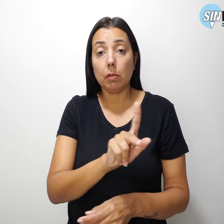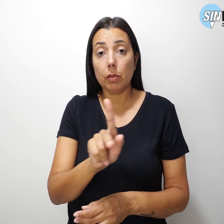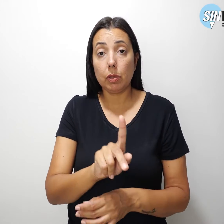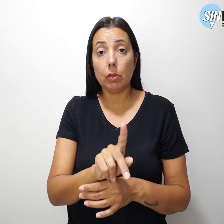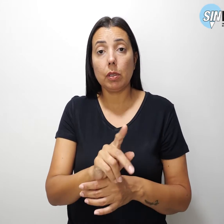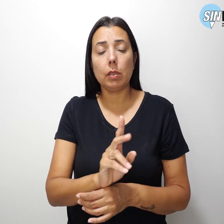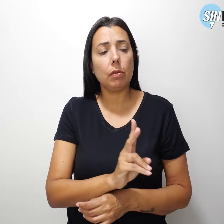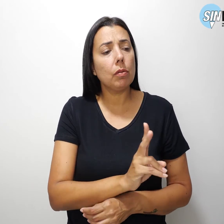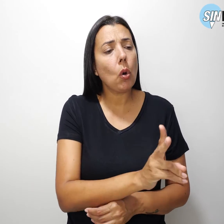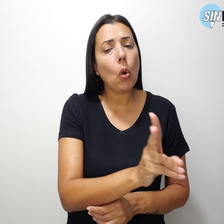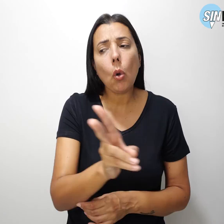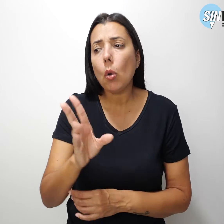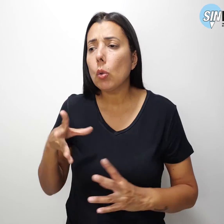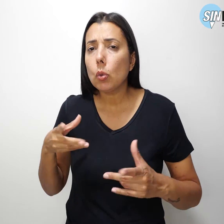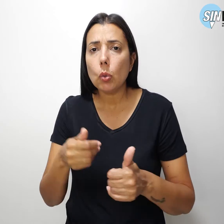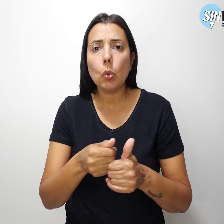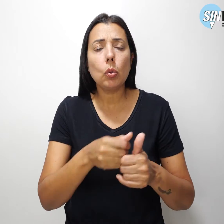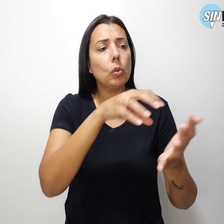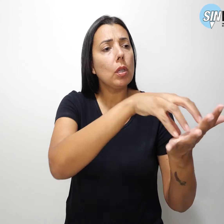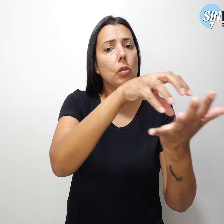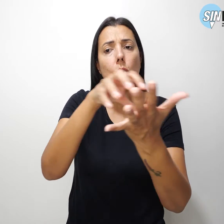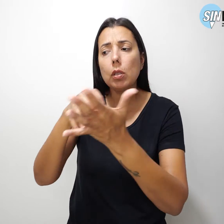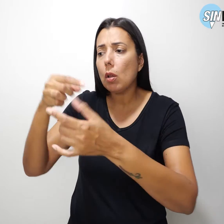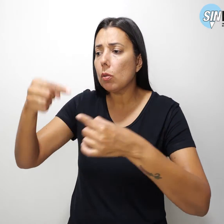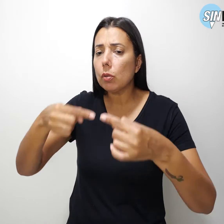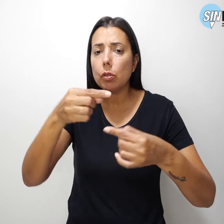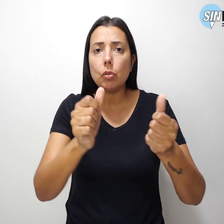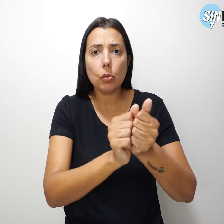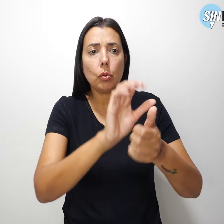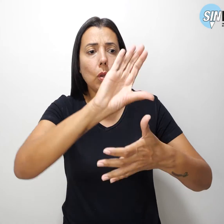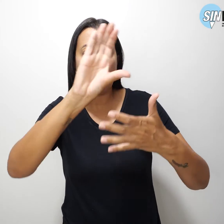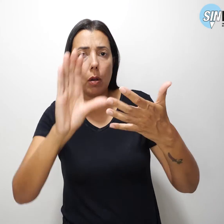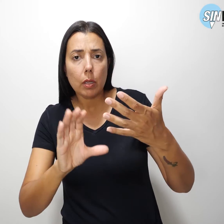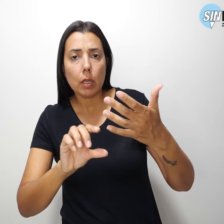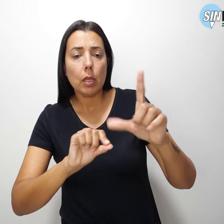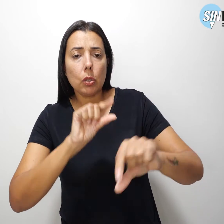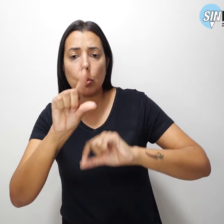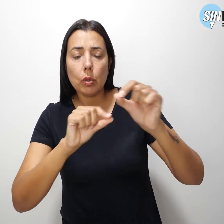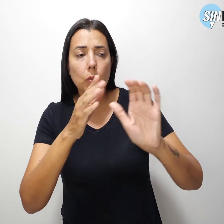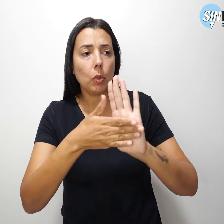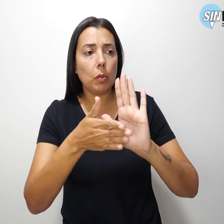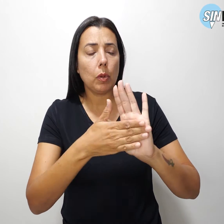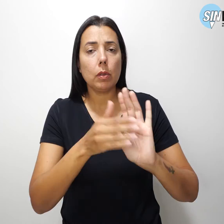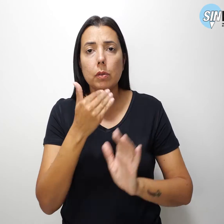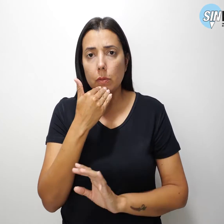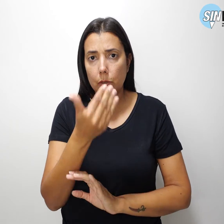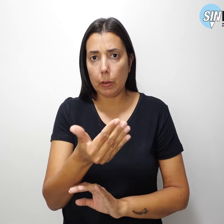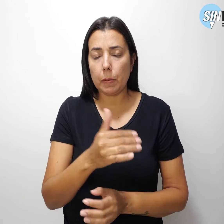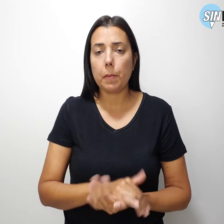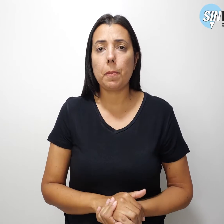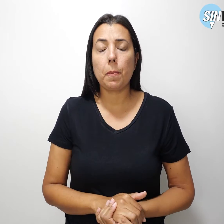percorreu todas as regionais, debatendo com a categoria os itens da pauta de reivindicações.